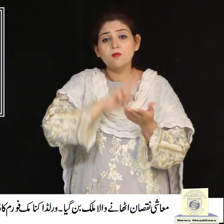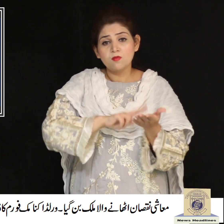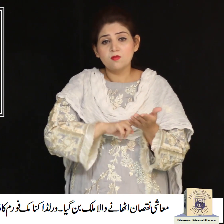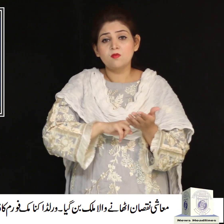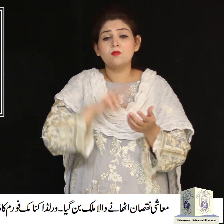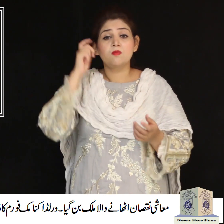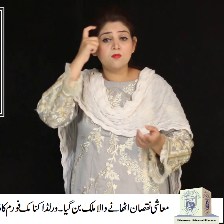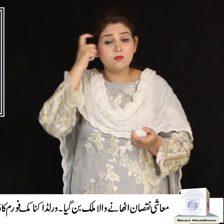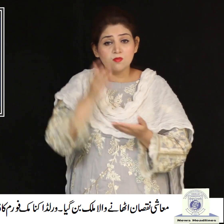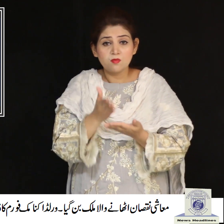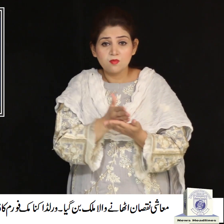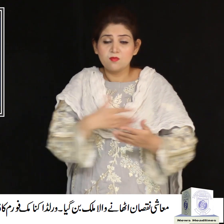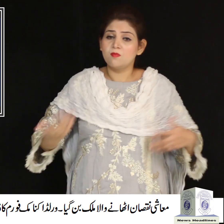سٹرٹیجی ڈے منانے کا اعلان